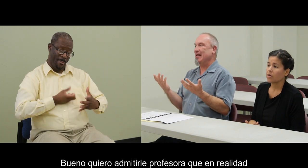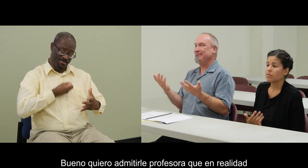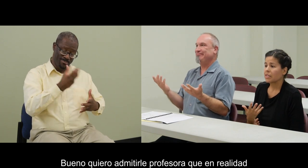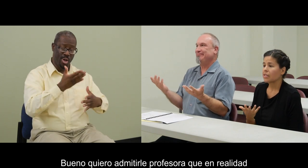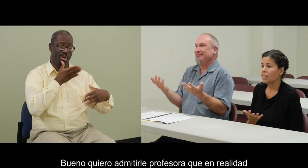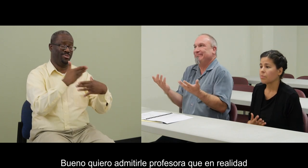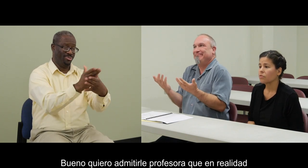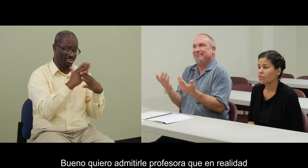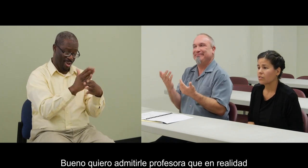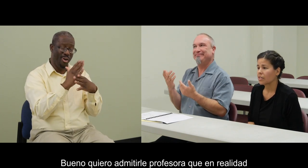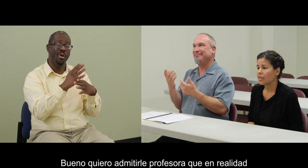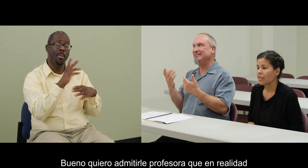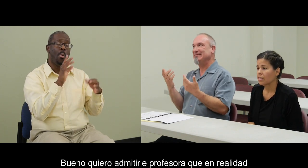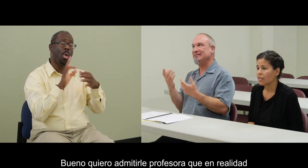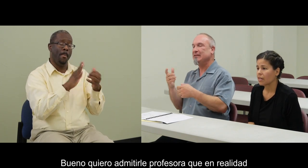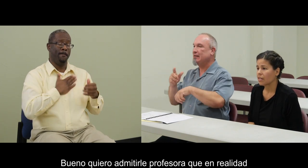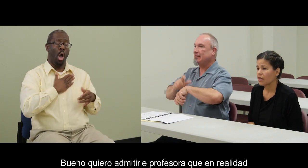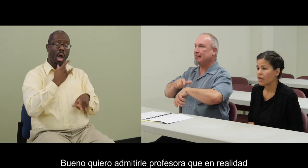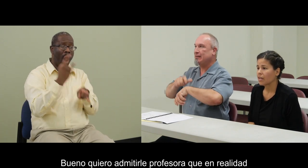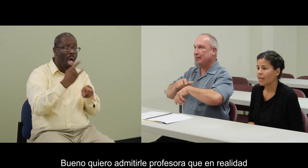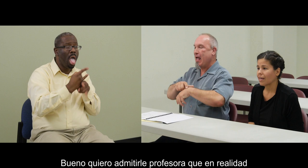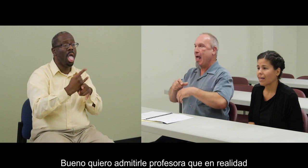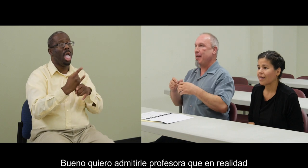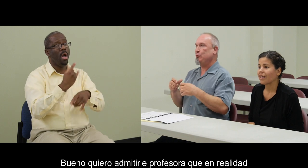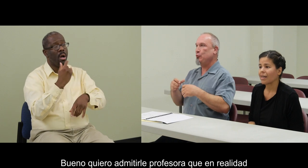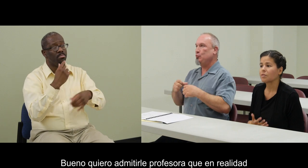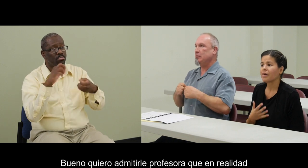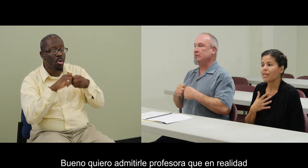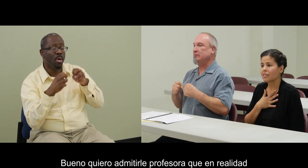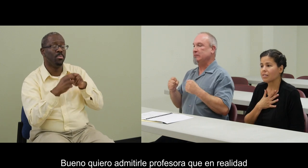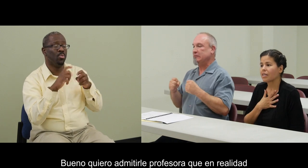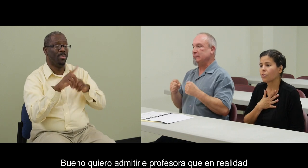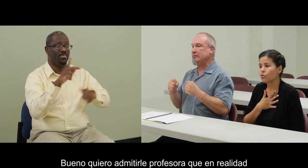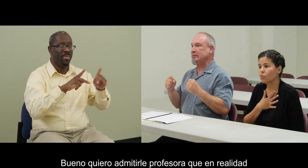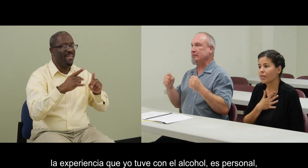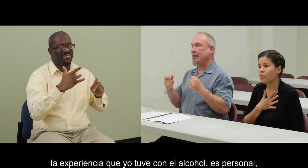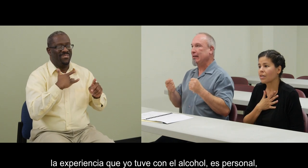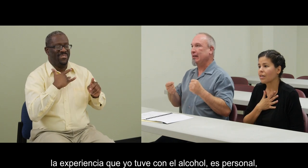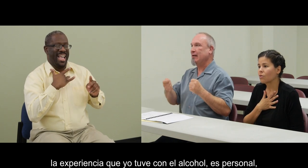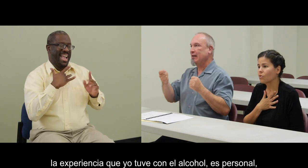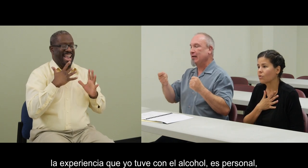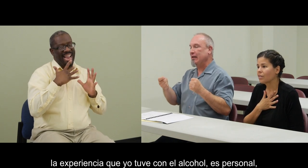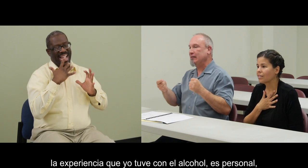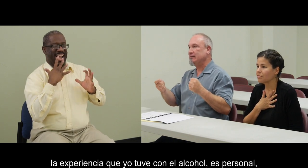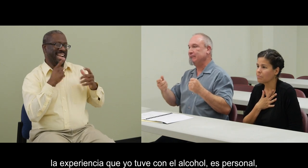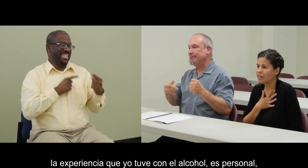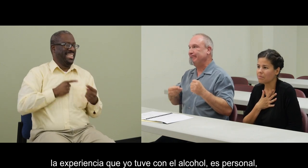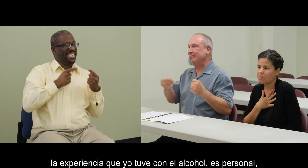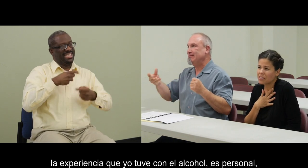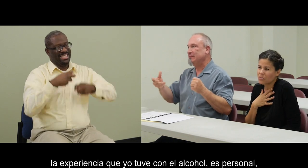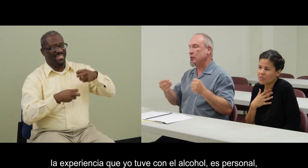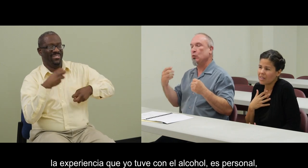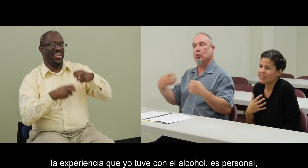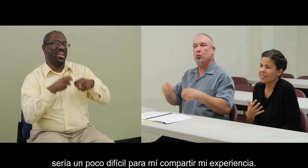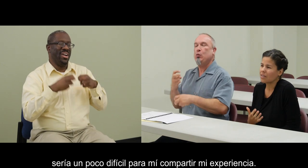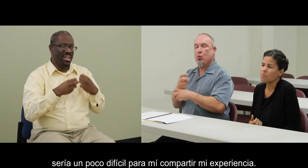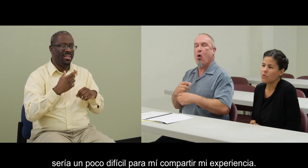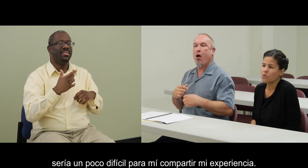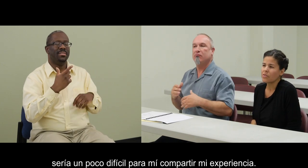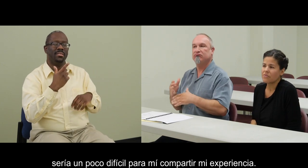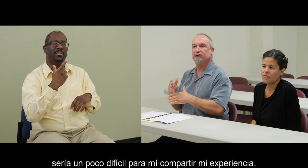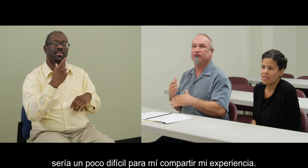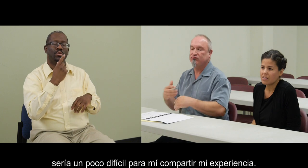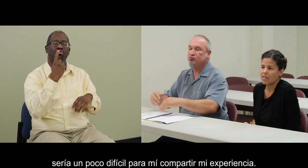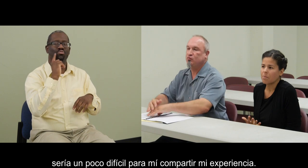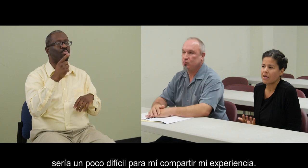Bueno, quiero admitirle, profesora, que en realidad... La experiencia que yo tuve con el alcohol es personal. Sería